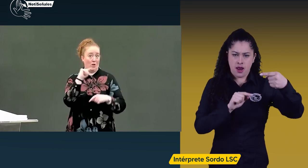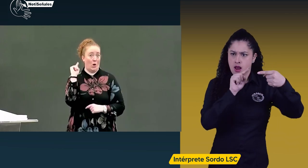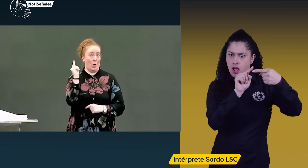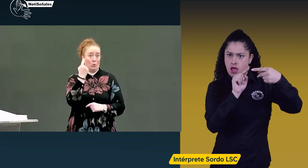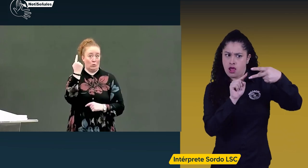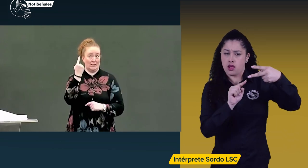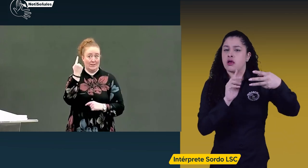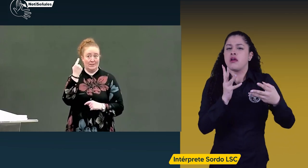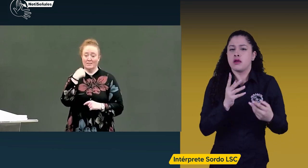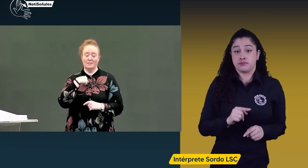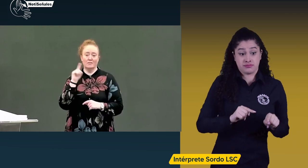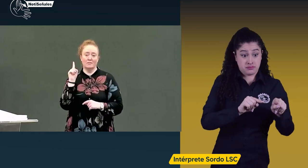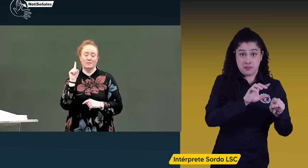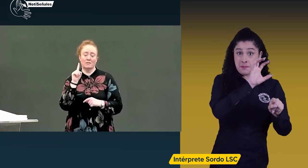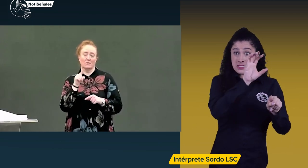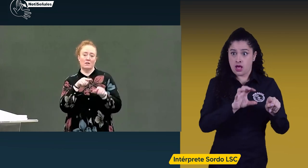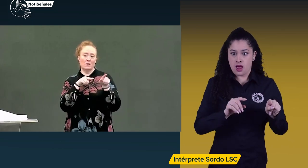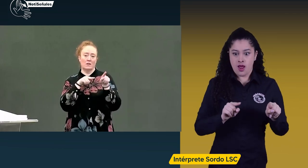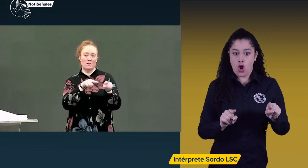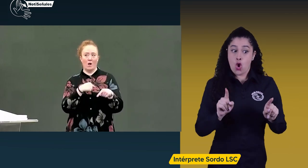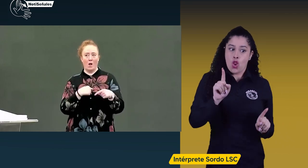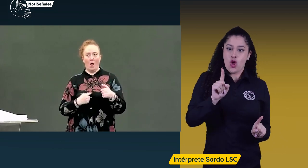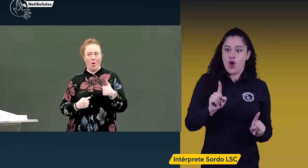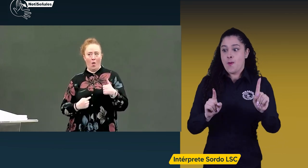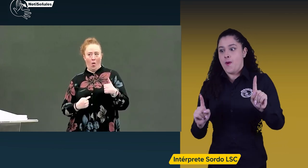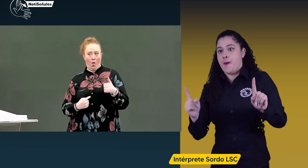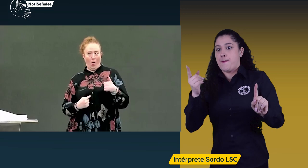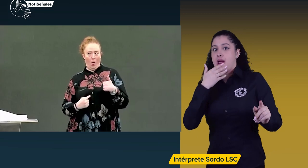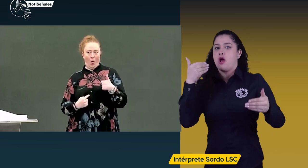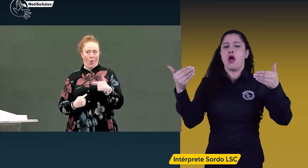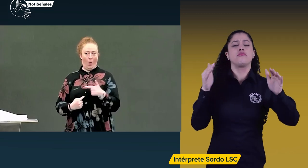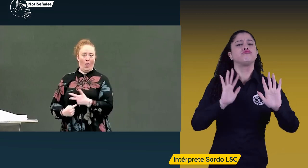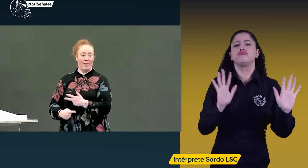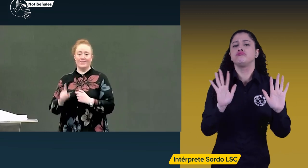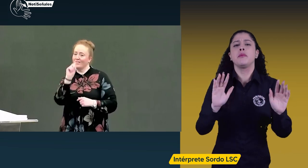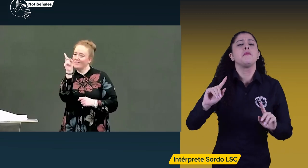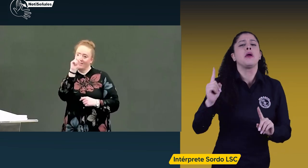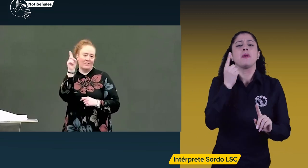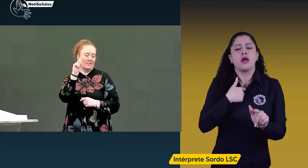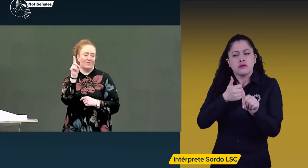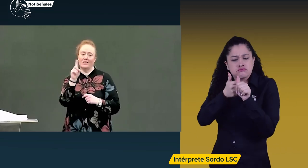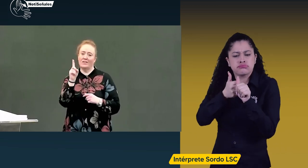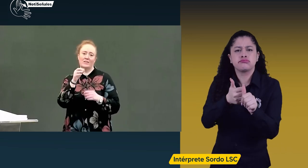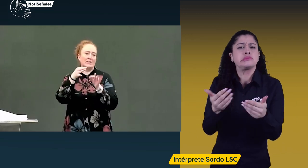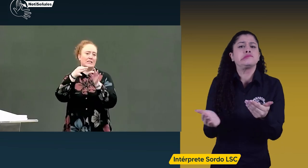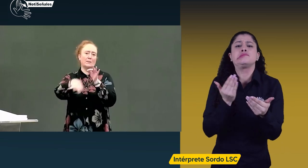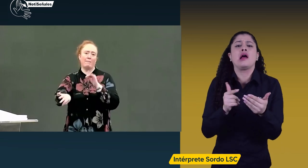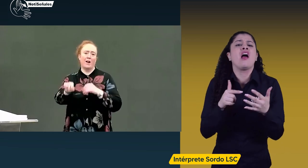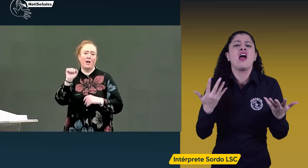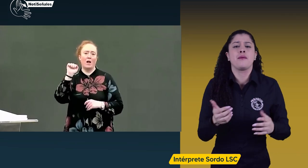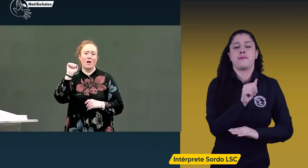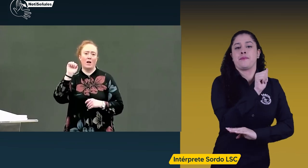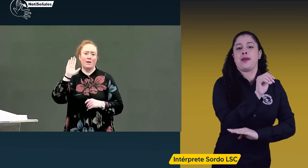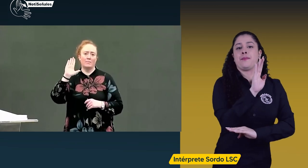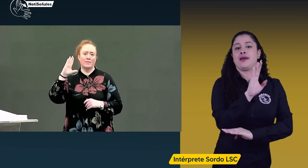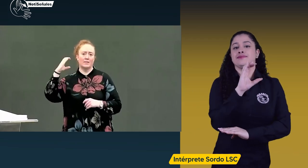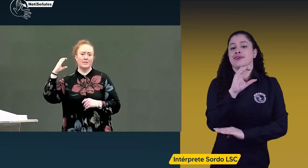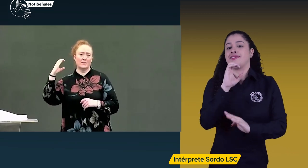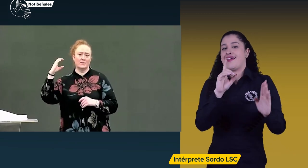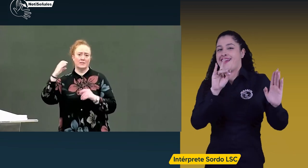El orden en el que salen los nombres de los países no es por alguna preferencia ni por ninguna prioridad. Se sigue el